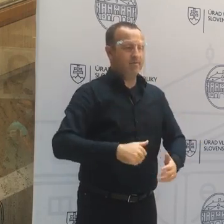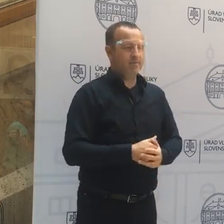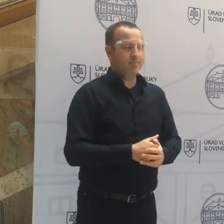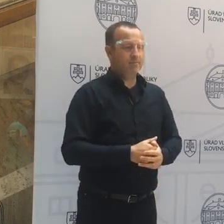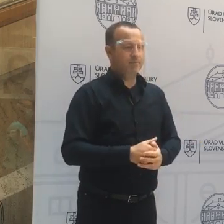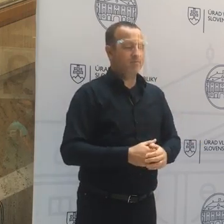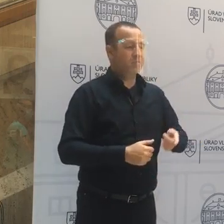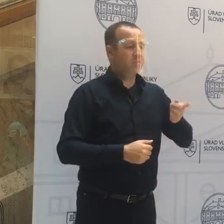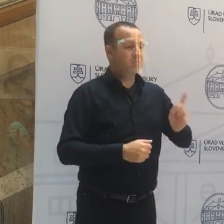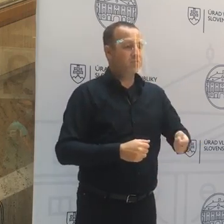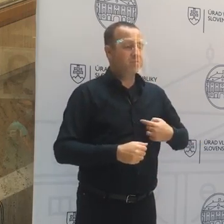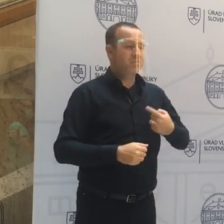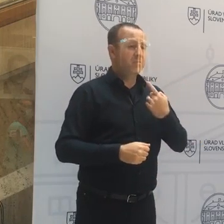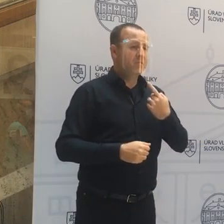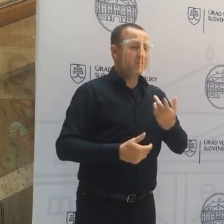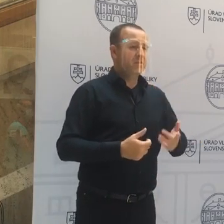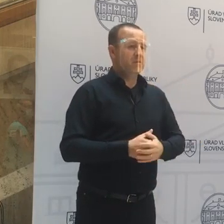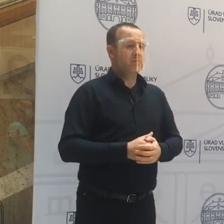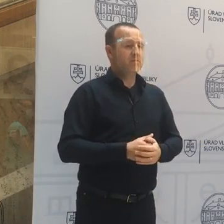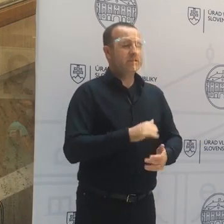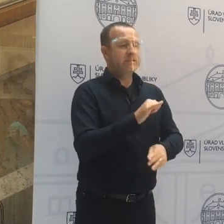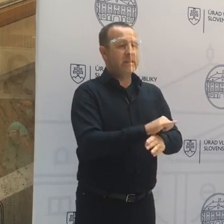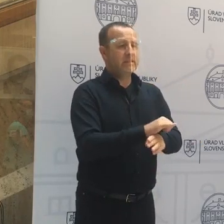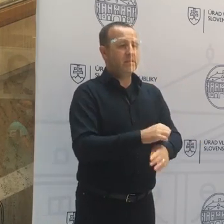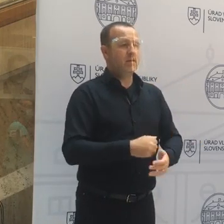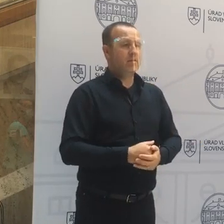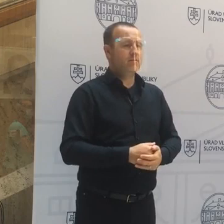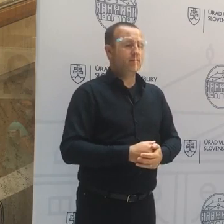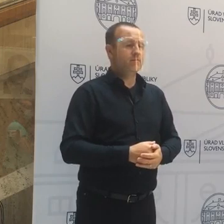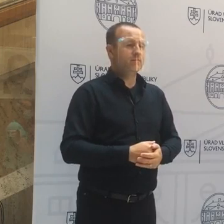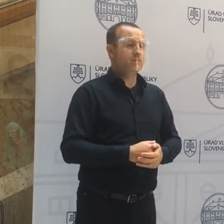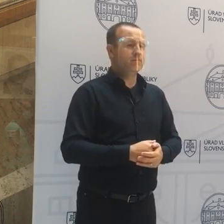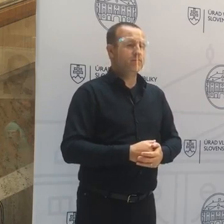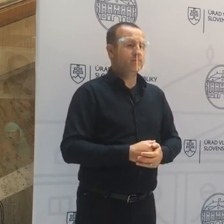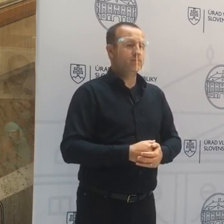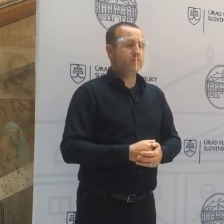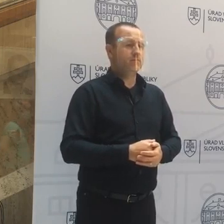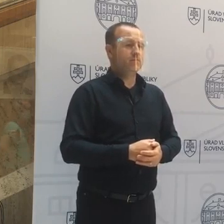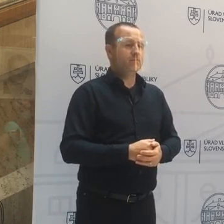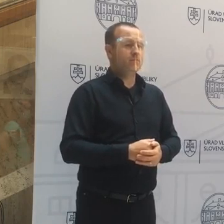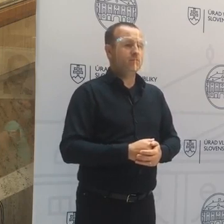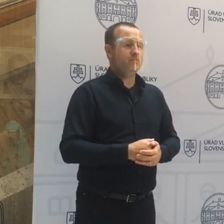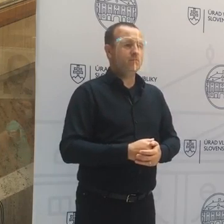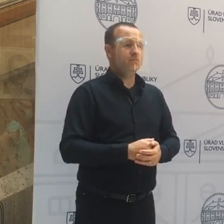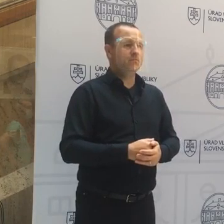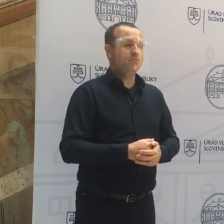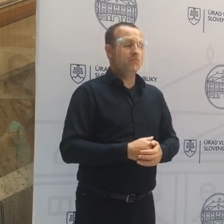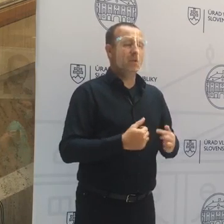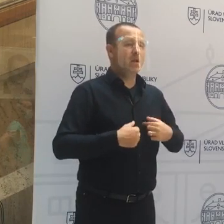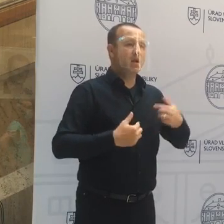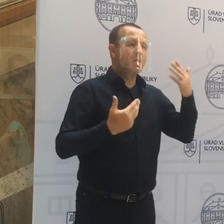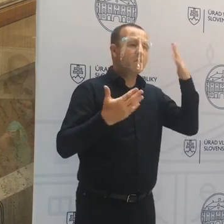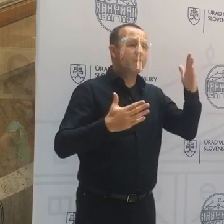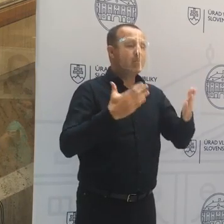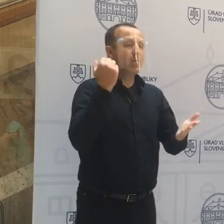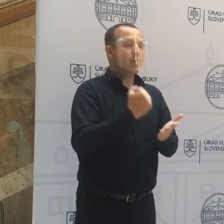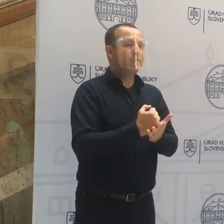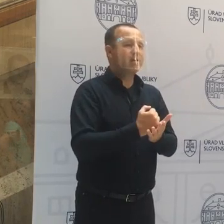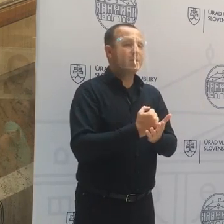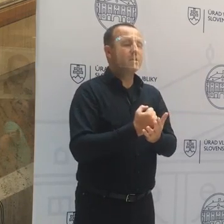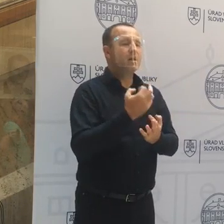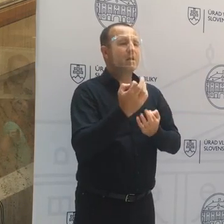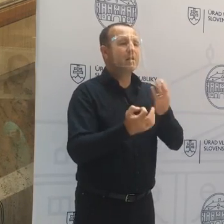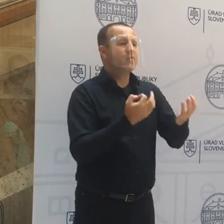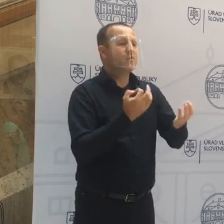Musím povedať, že zatiaľ neviem potvrdiť zo žiadnych